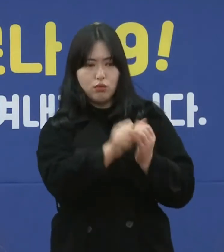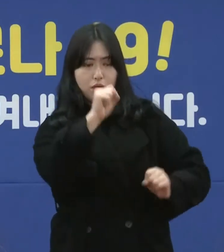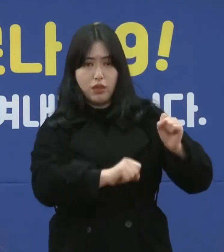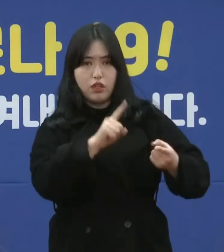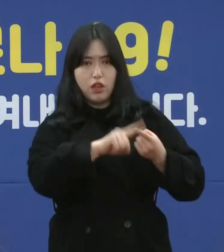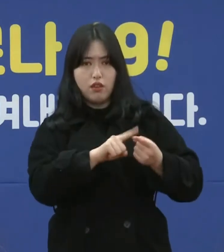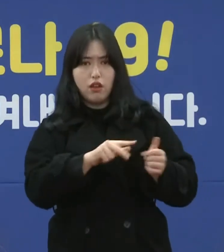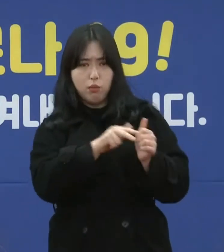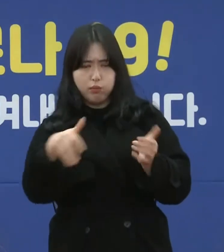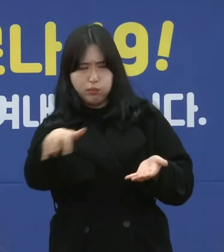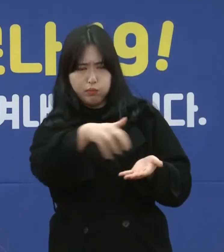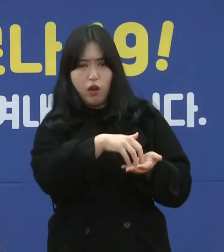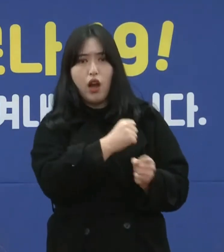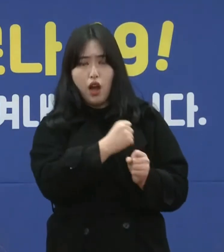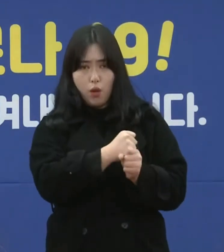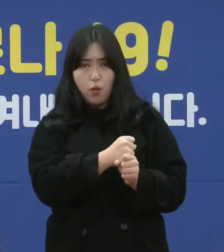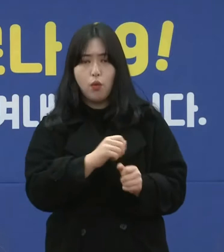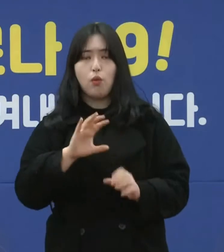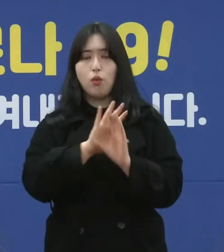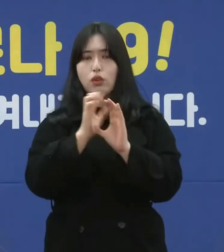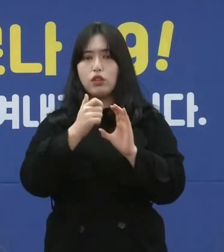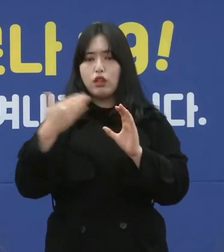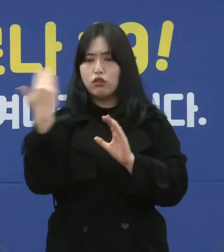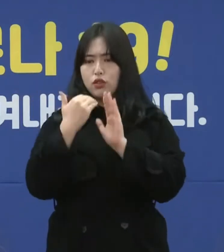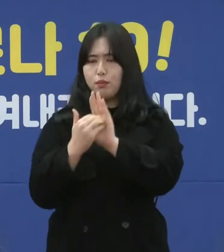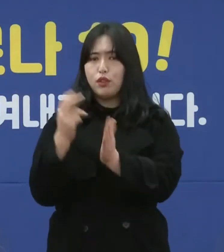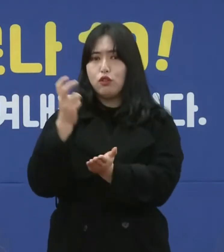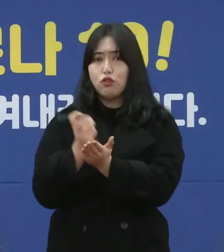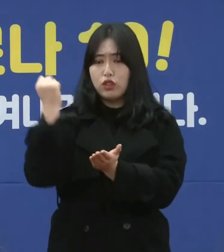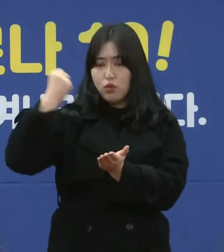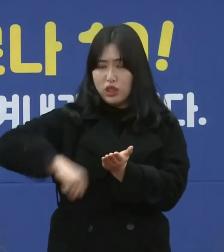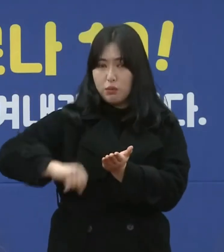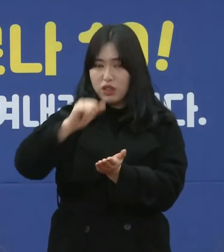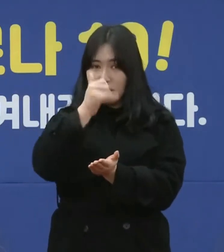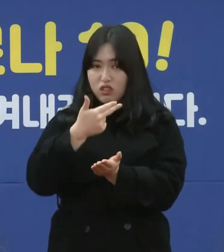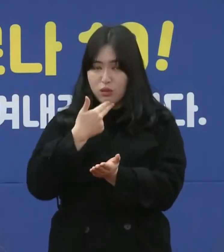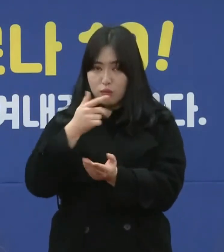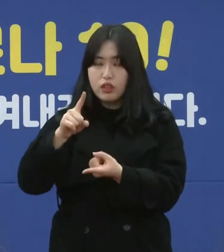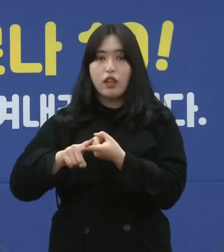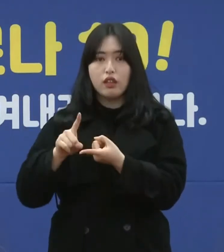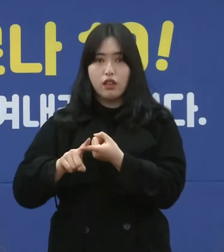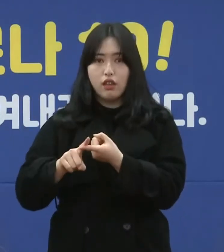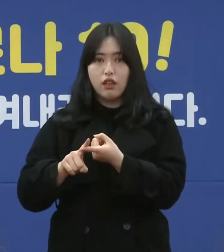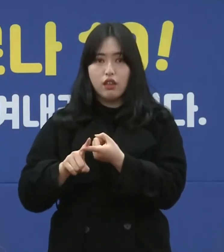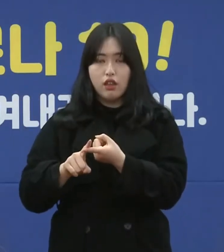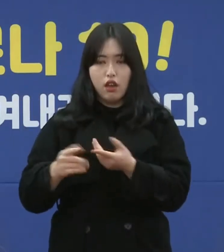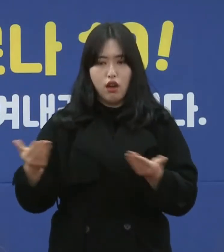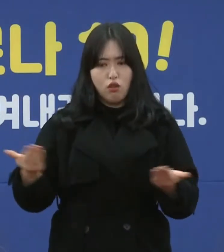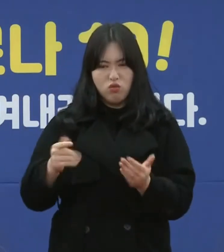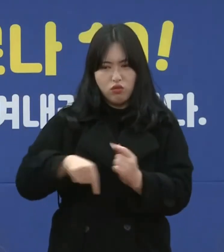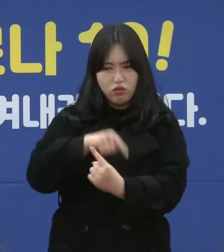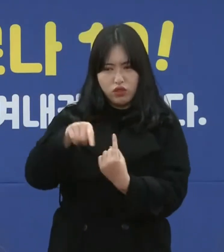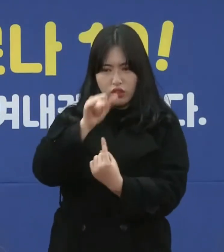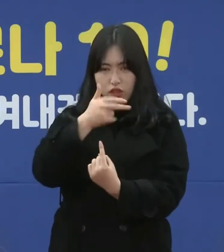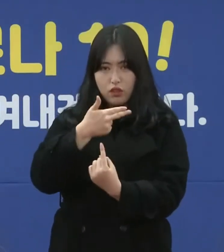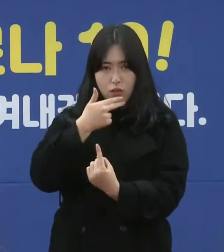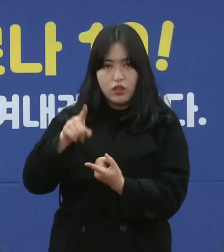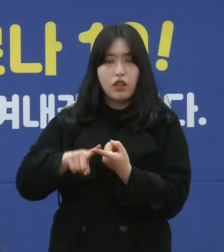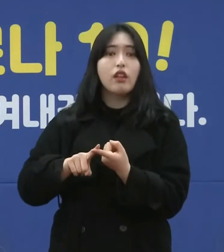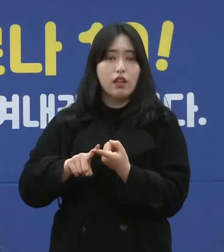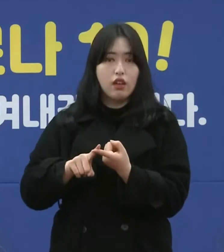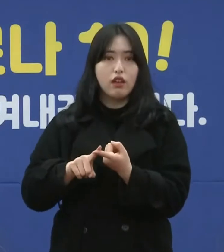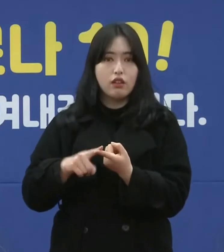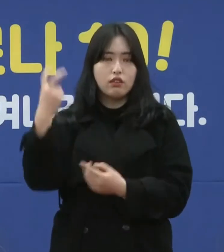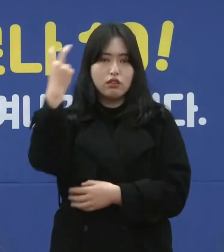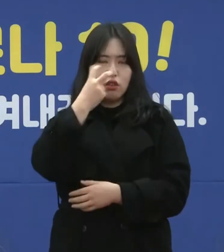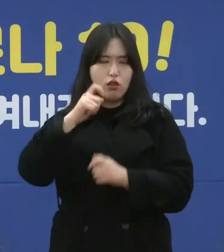첩보를 수집하고 코로나19 방역 수칙을 위반하는지에 대한 또 영업이 있는지에 대한 점검을